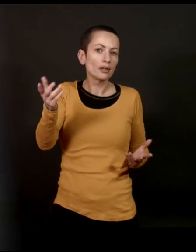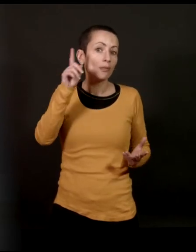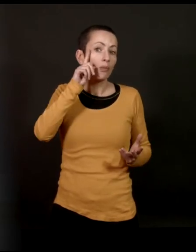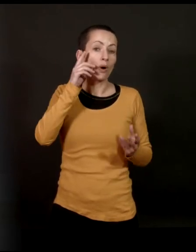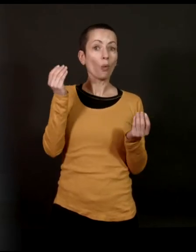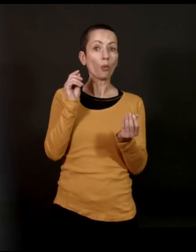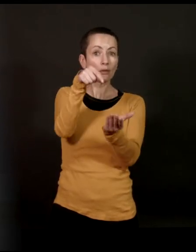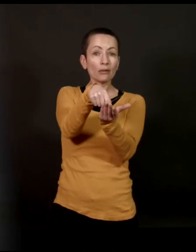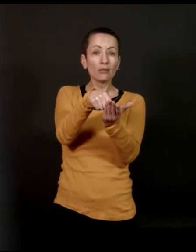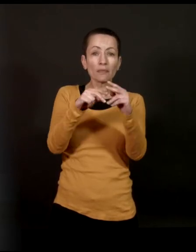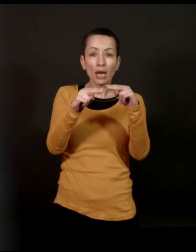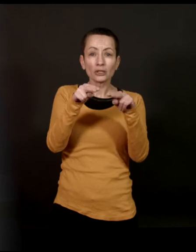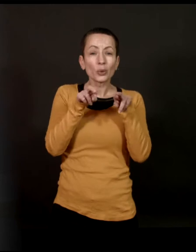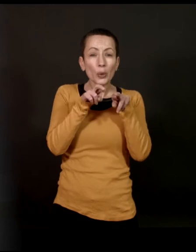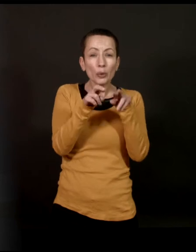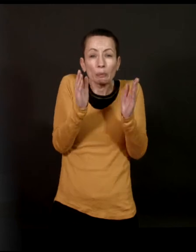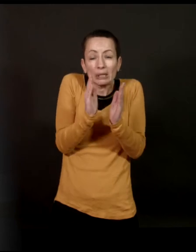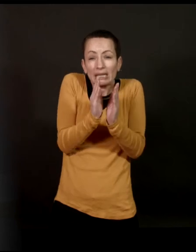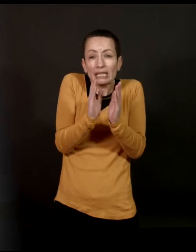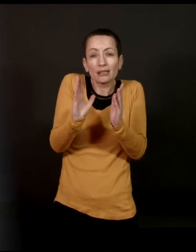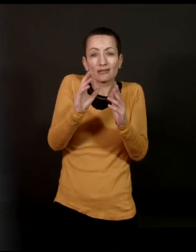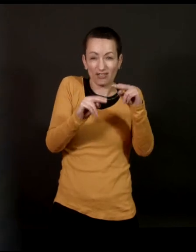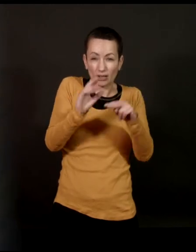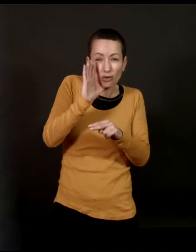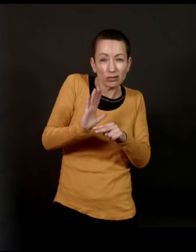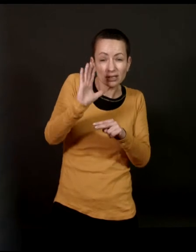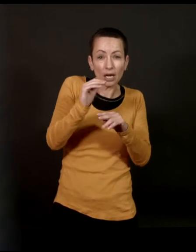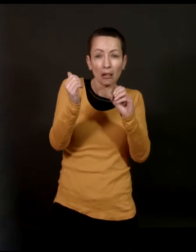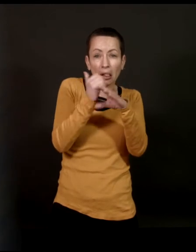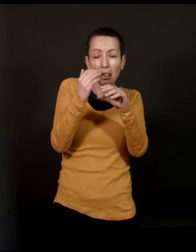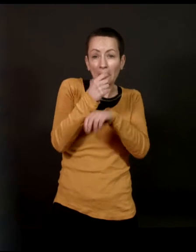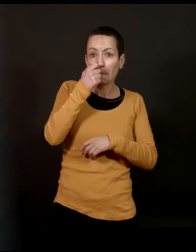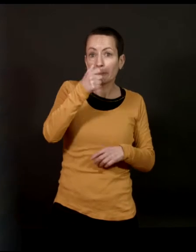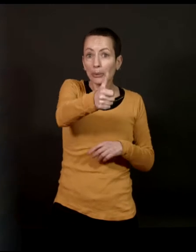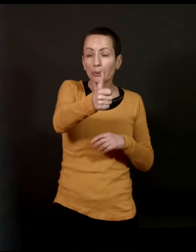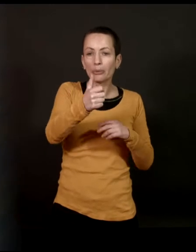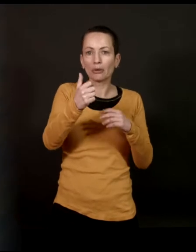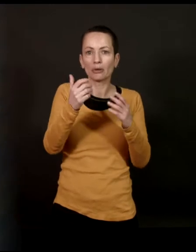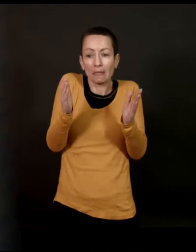ça se passe dans ces petites rues, un village ancien, des toutes petites rues. Les voitures se croisent à peine. Donc, c'est vraiment